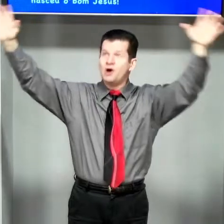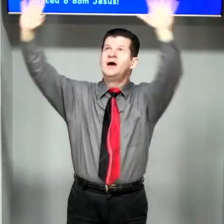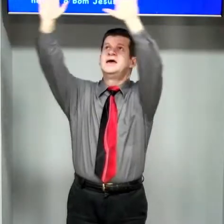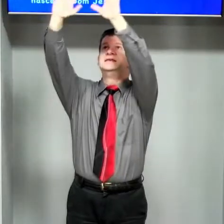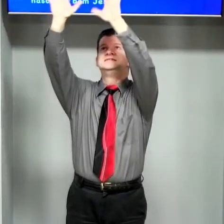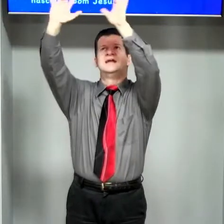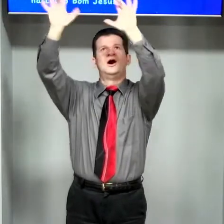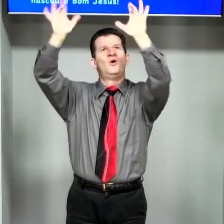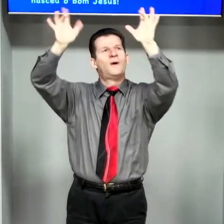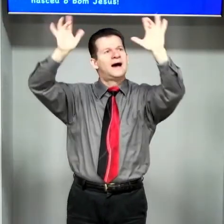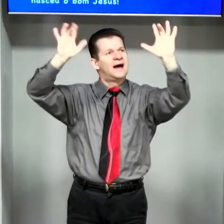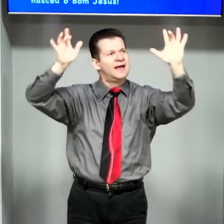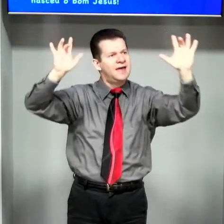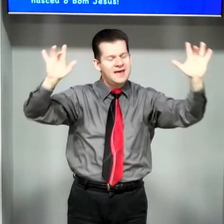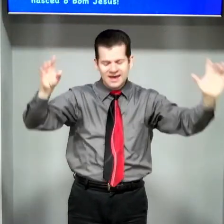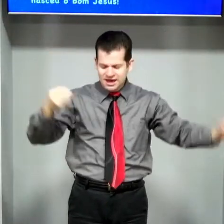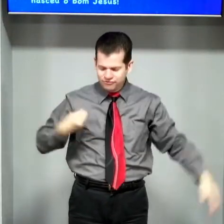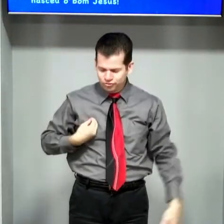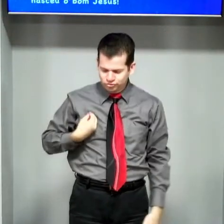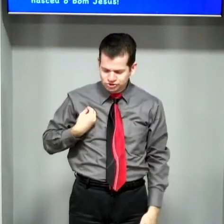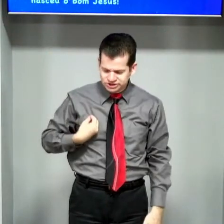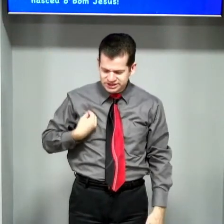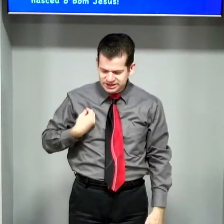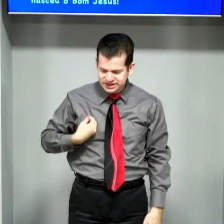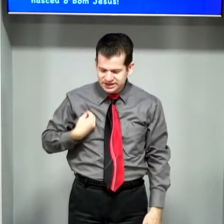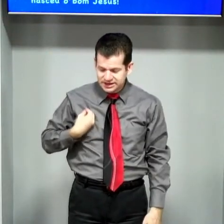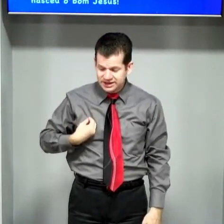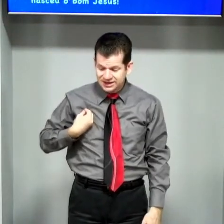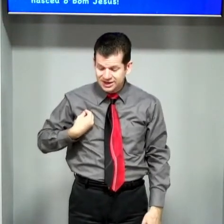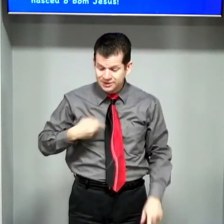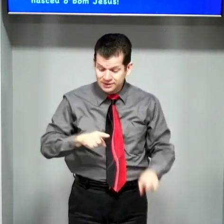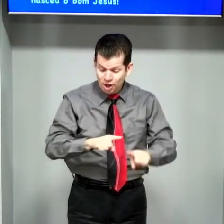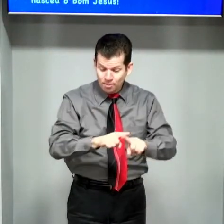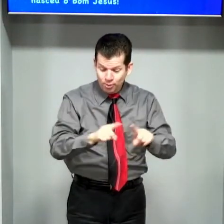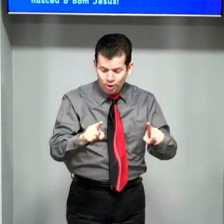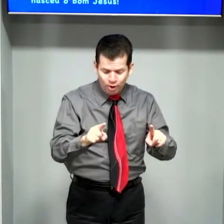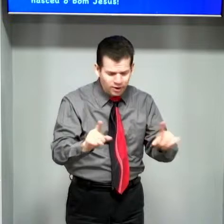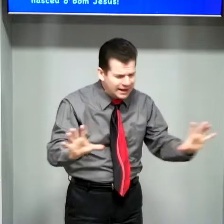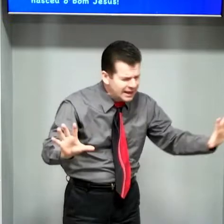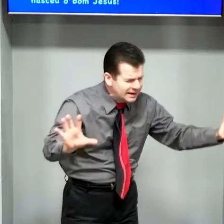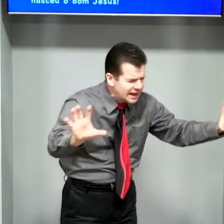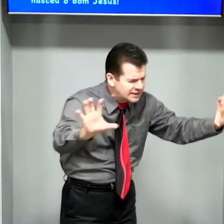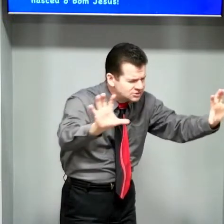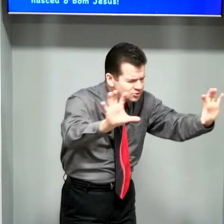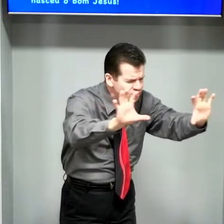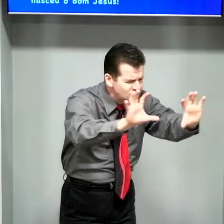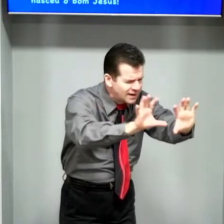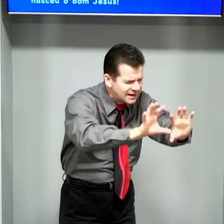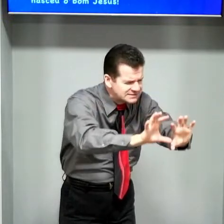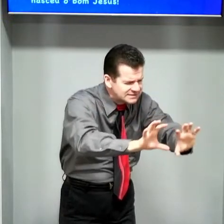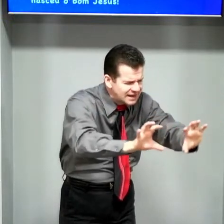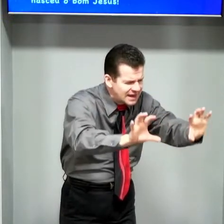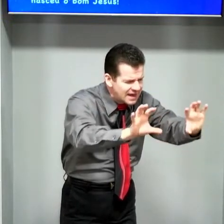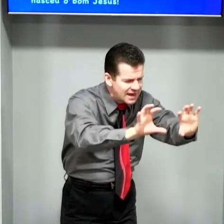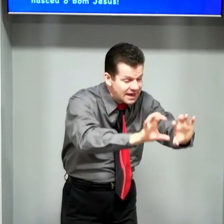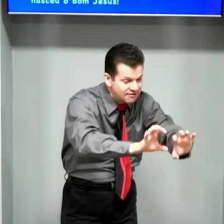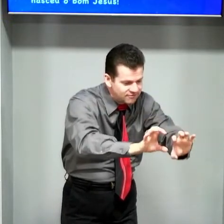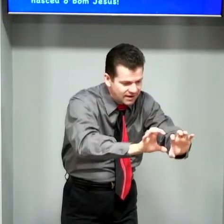estão a refugir. Porém nas suas trevas